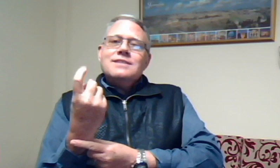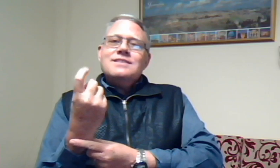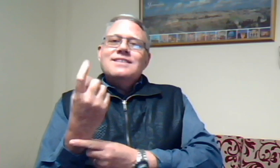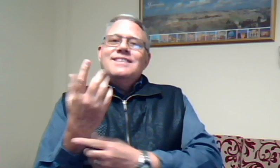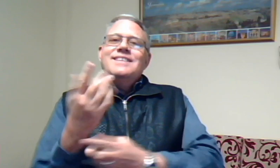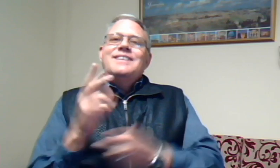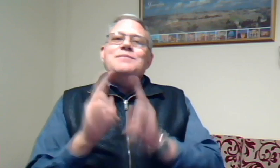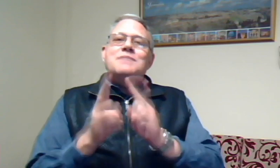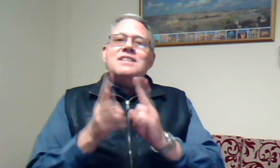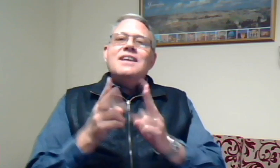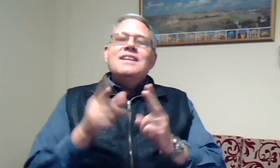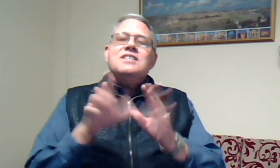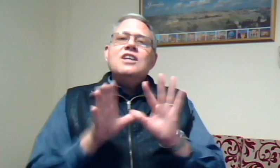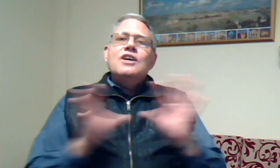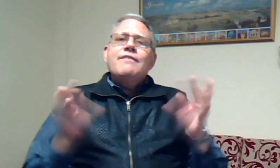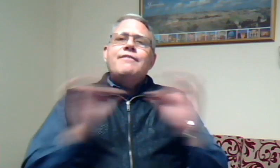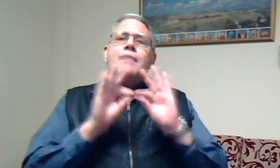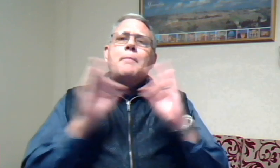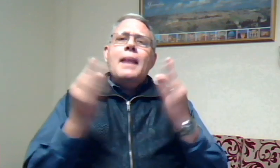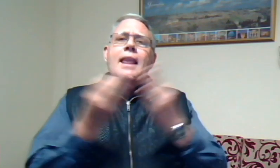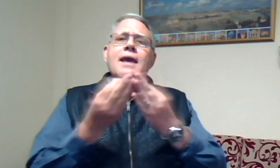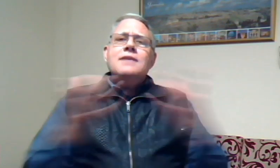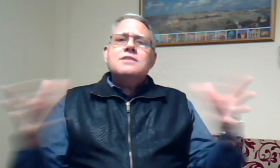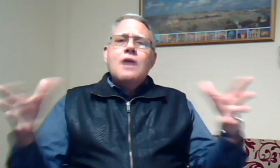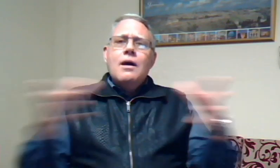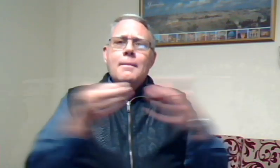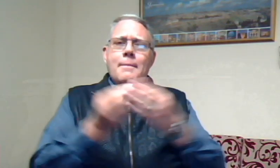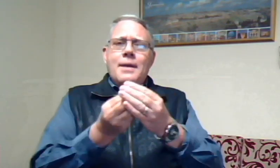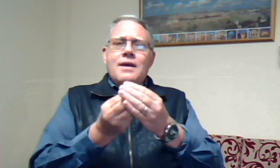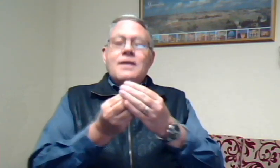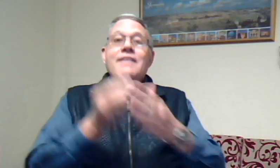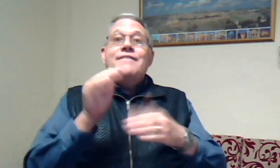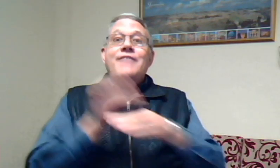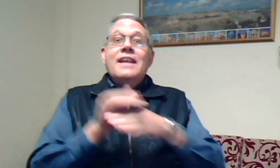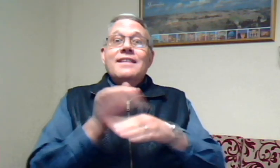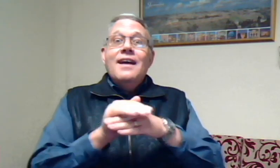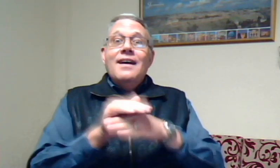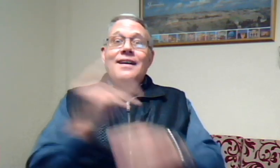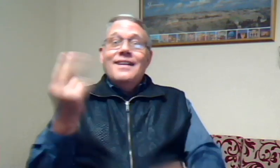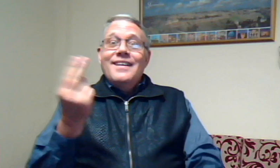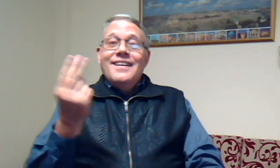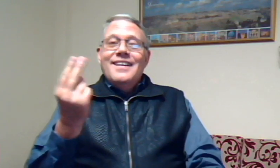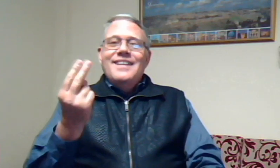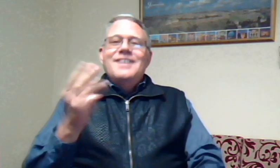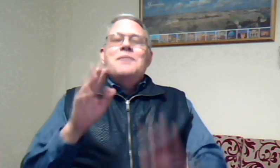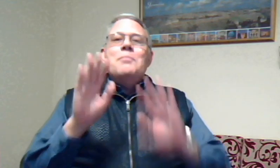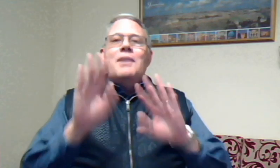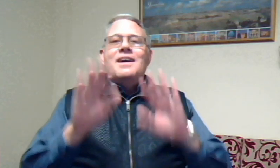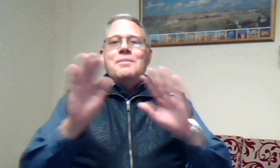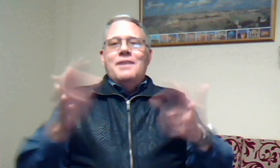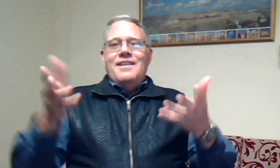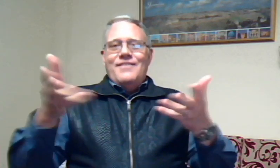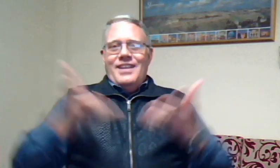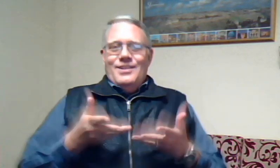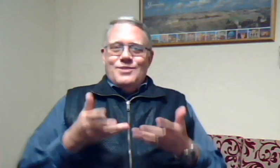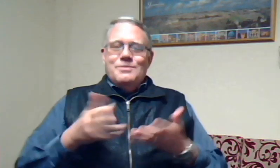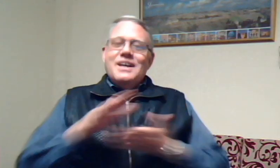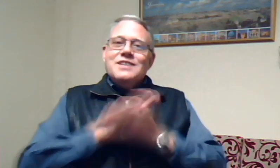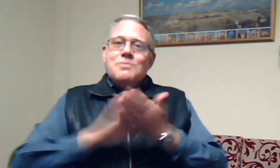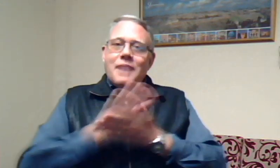miskien is jy familie saam vrienden baie, baie welkom ek is bly